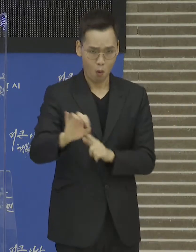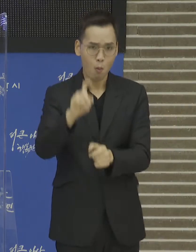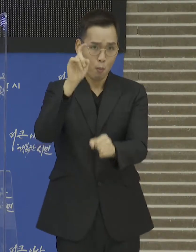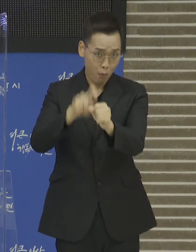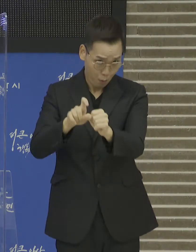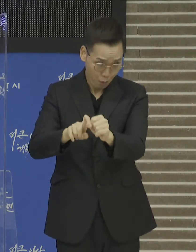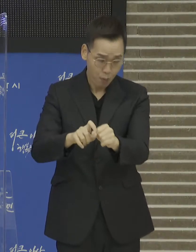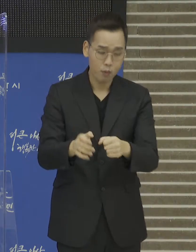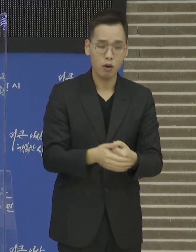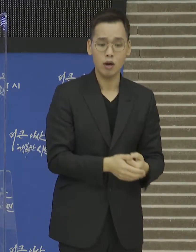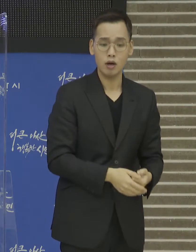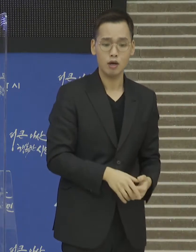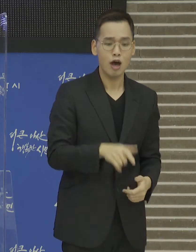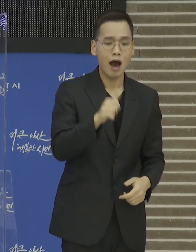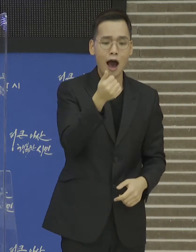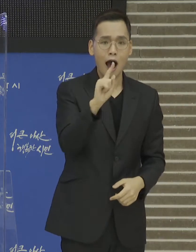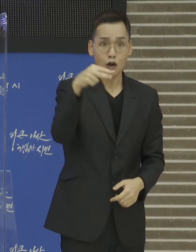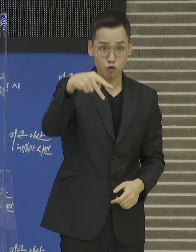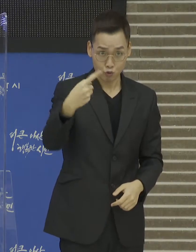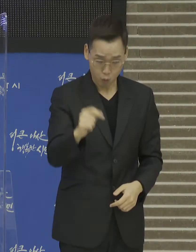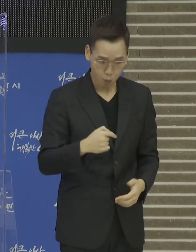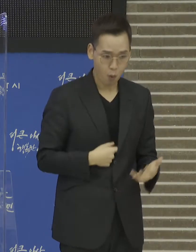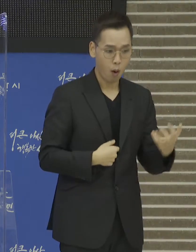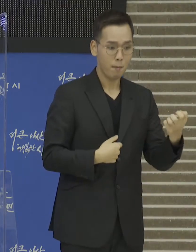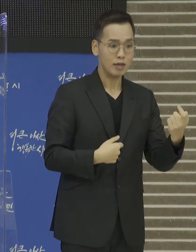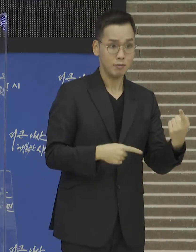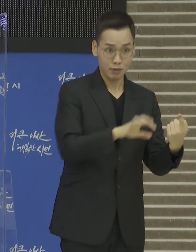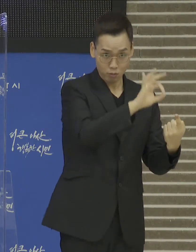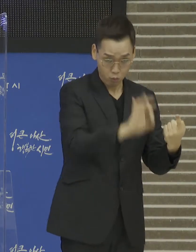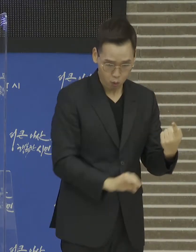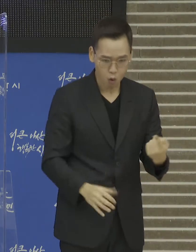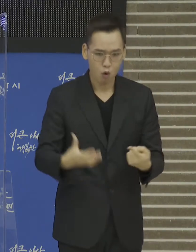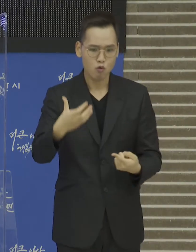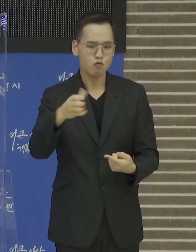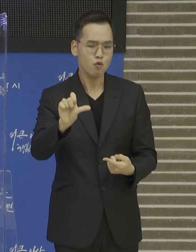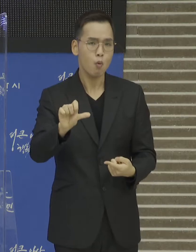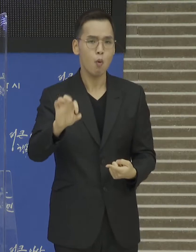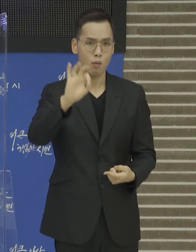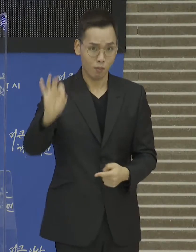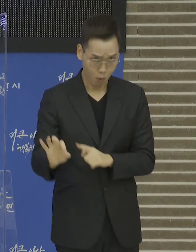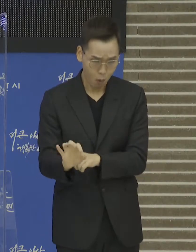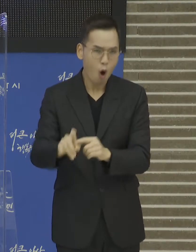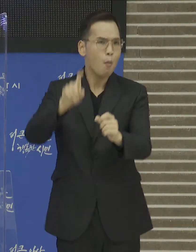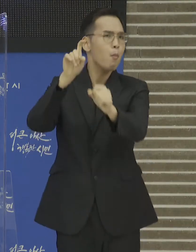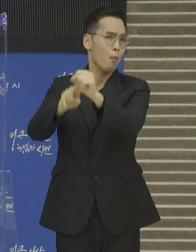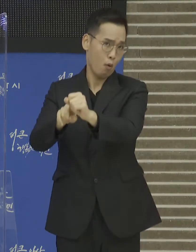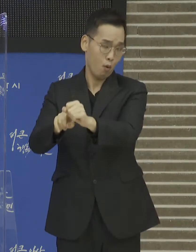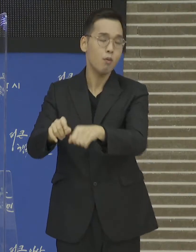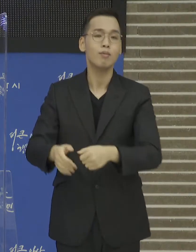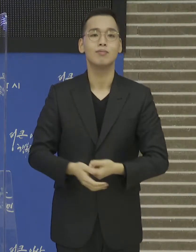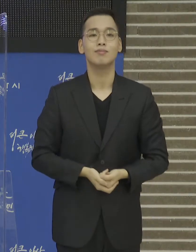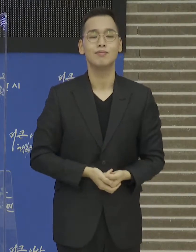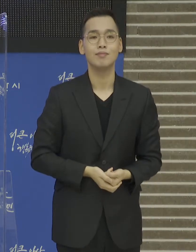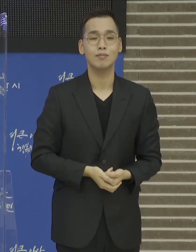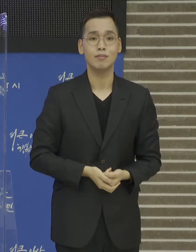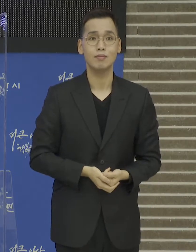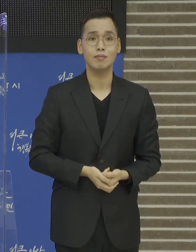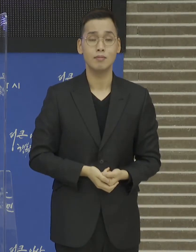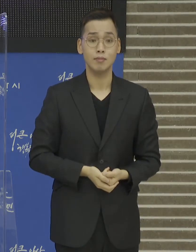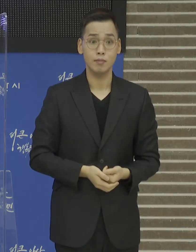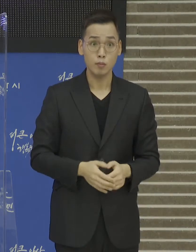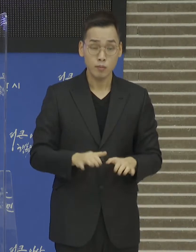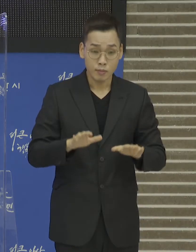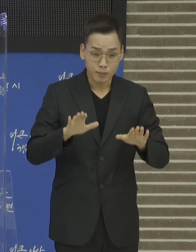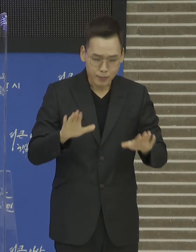하수도 보급률은 86%에서 95.1% 목표를 달성하여 시민의